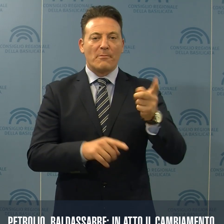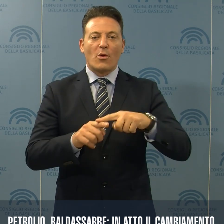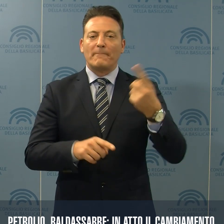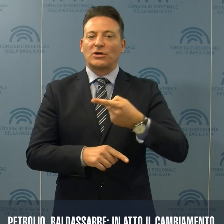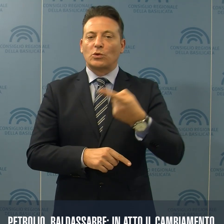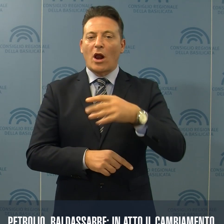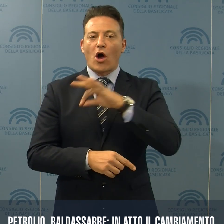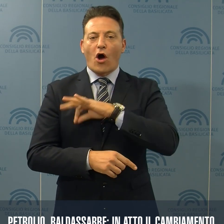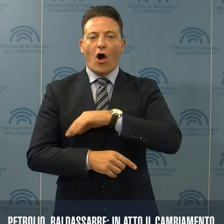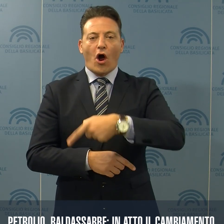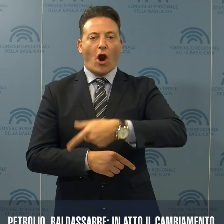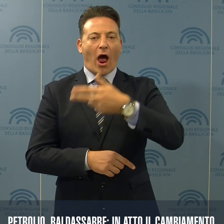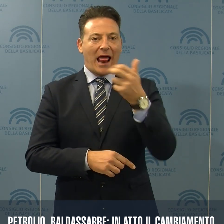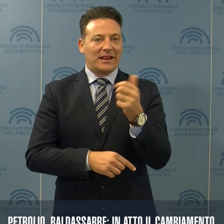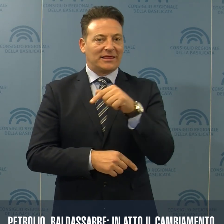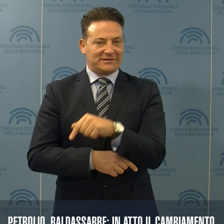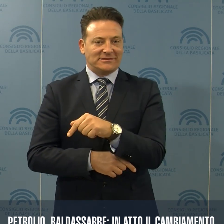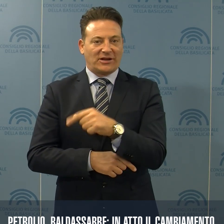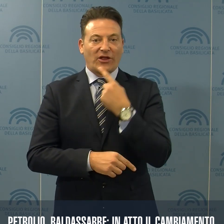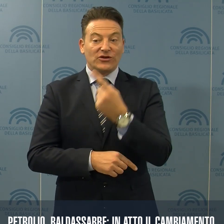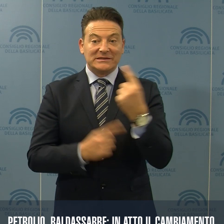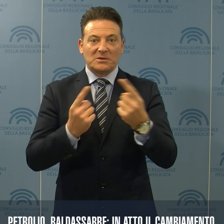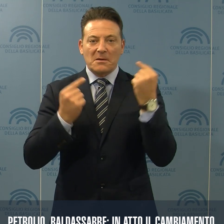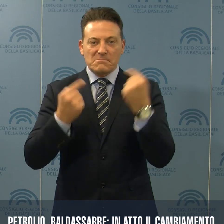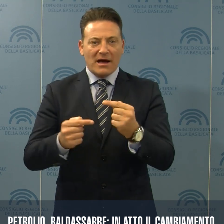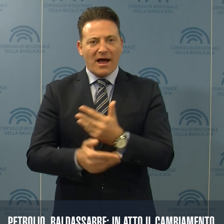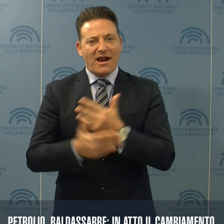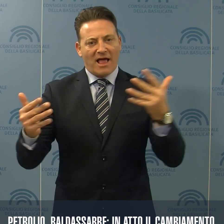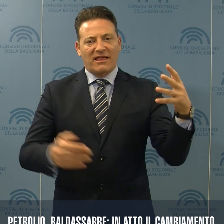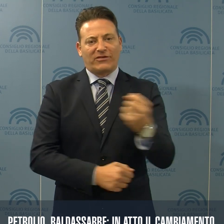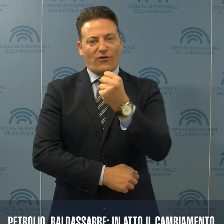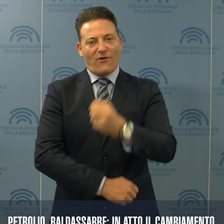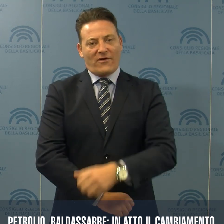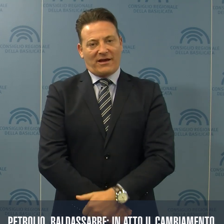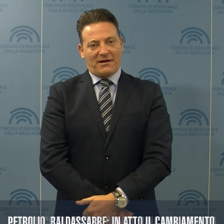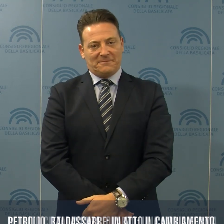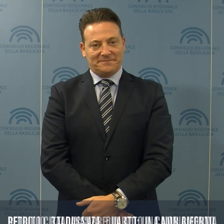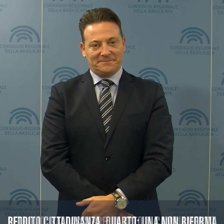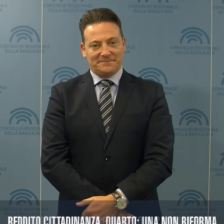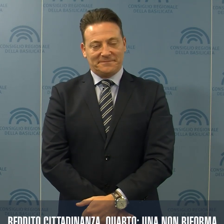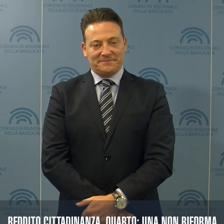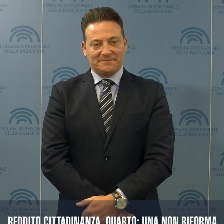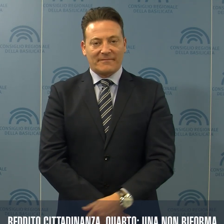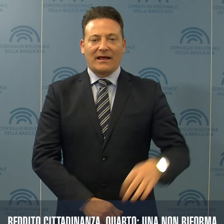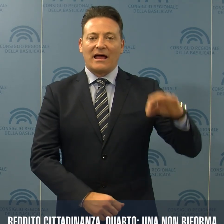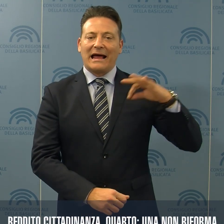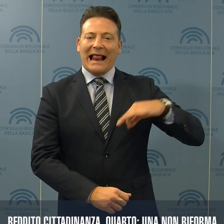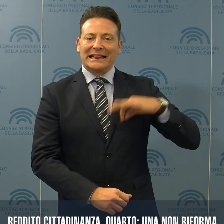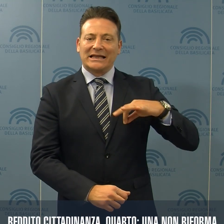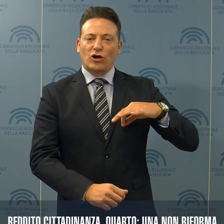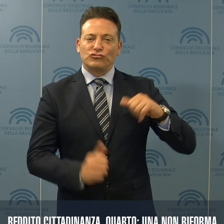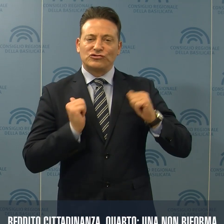gettito delle royalties, definendo ciò una prima grande vittoria. Il reddito di